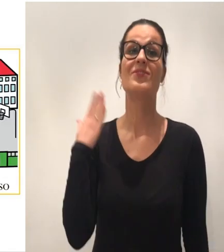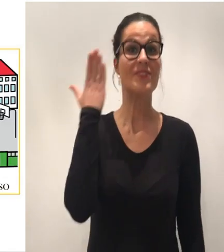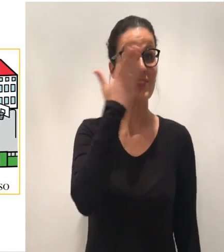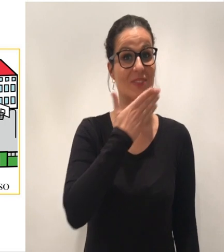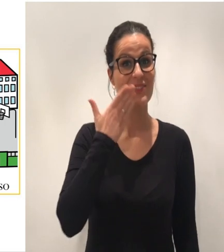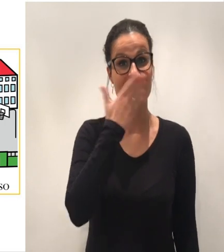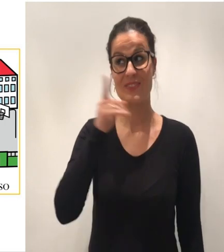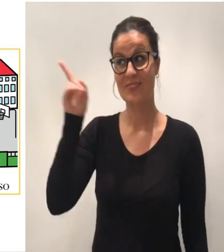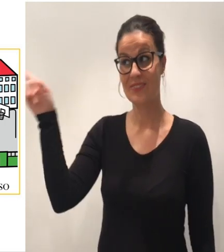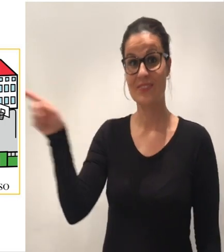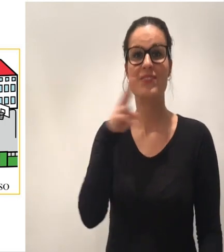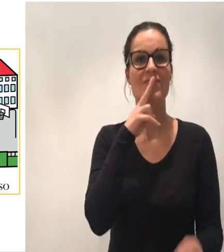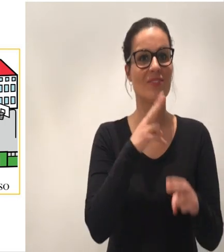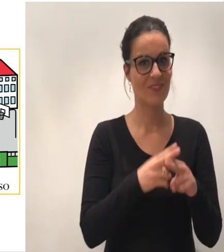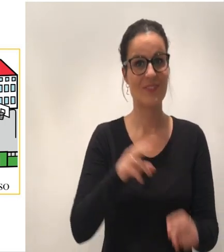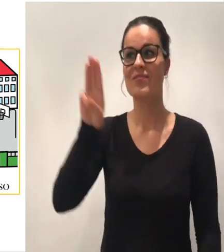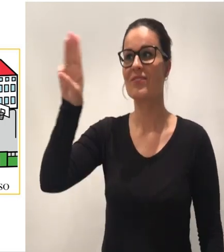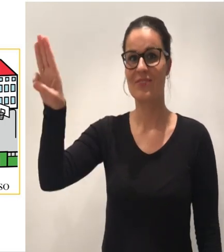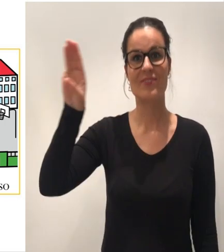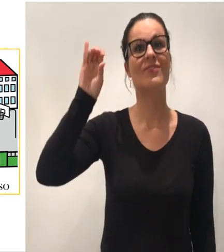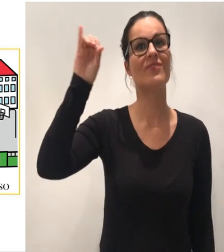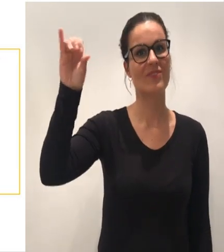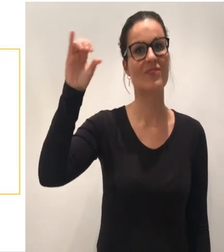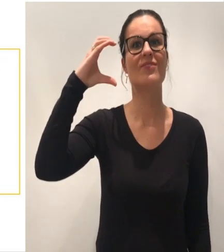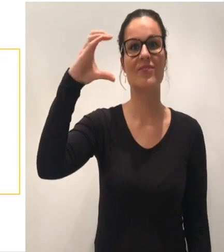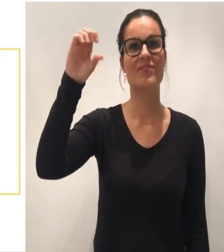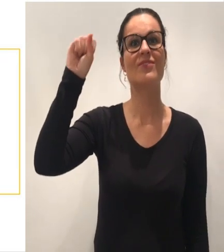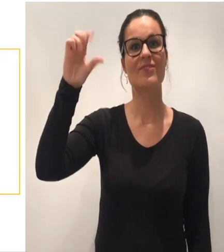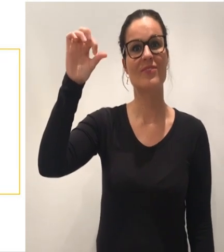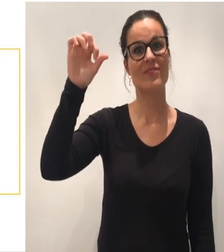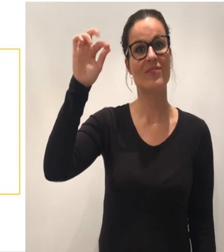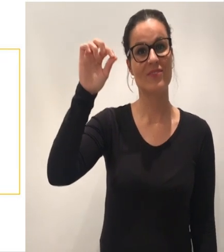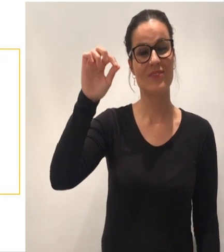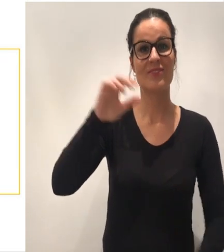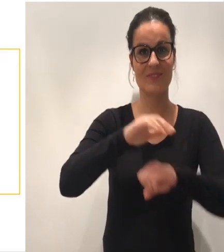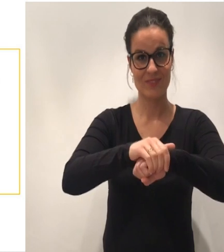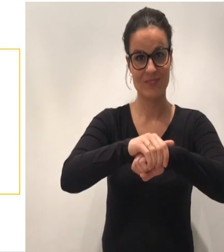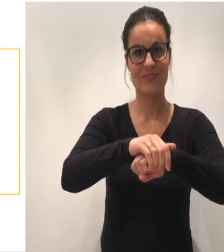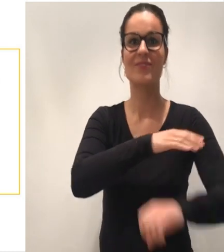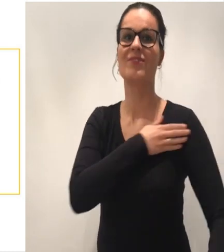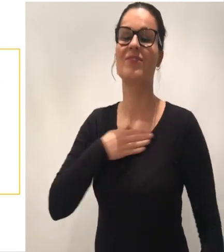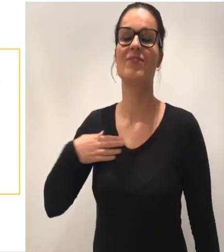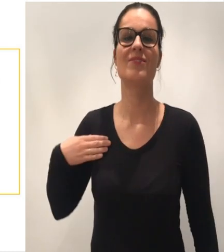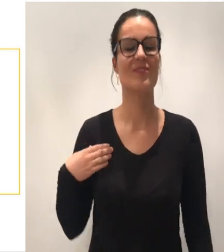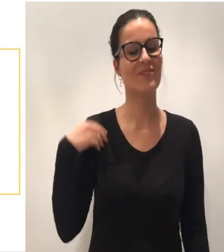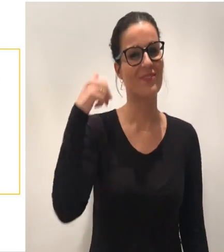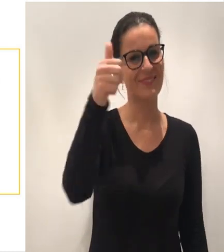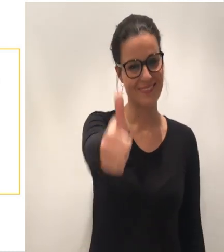colegio Picasso Tienes un amigo